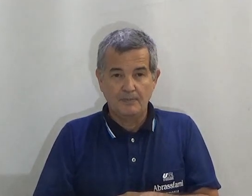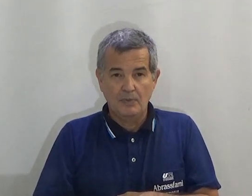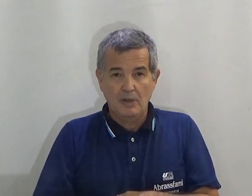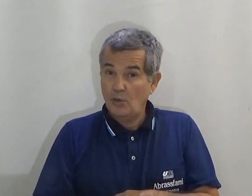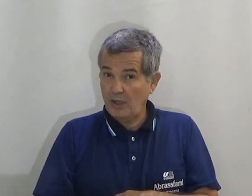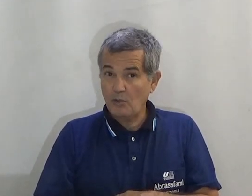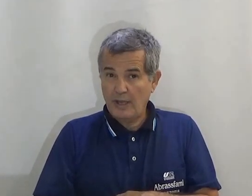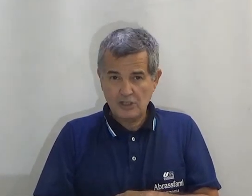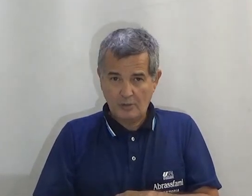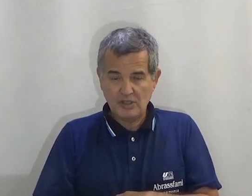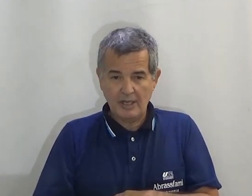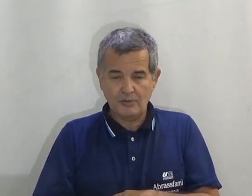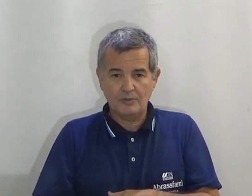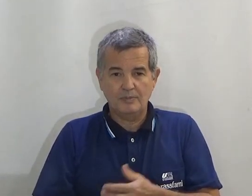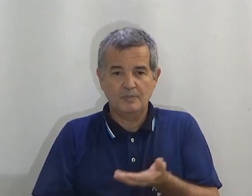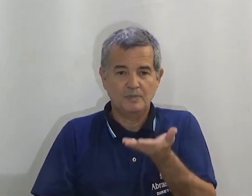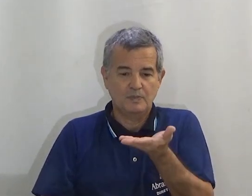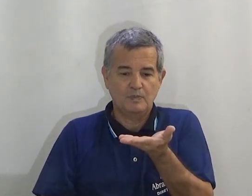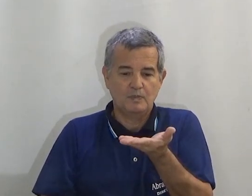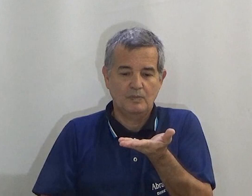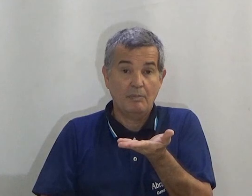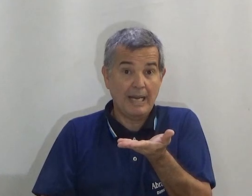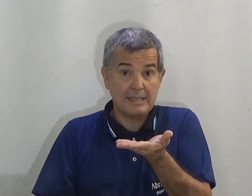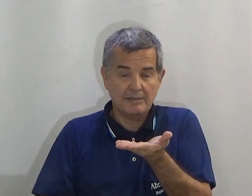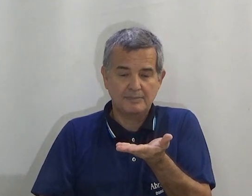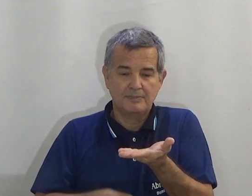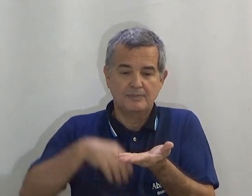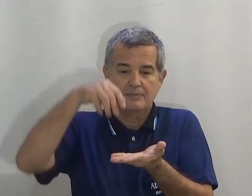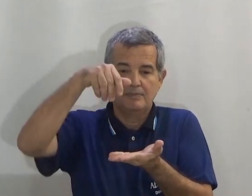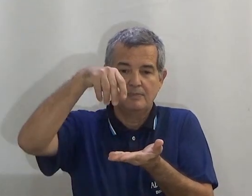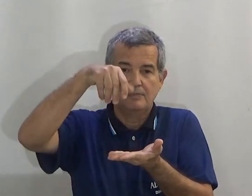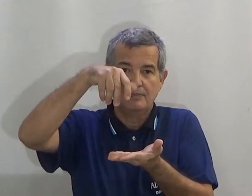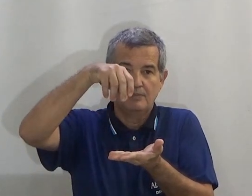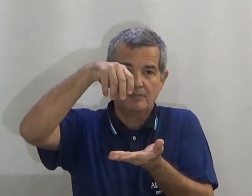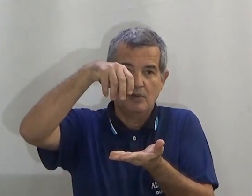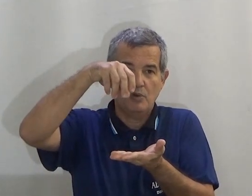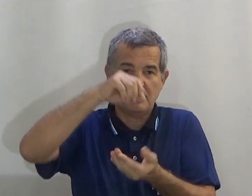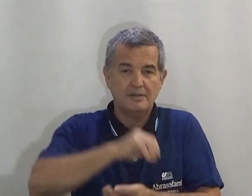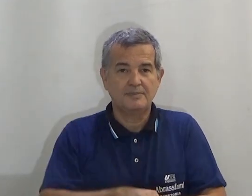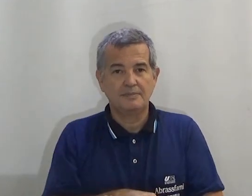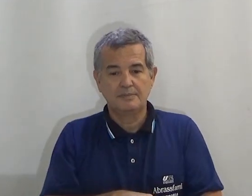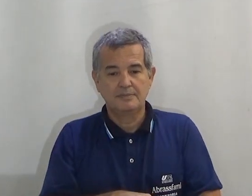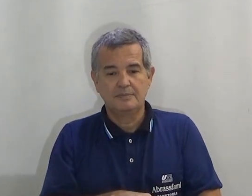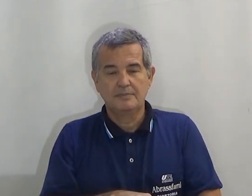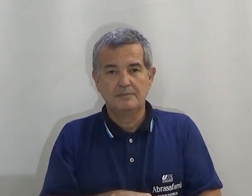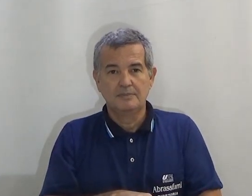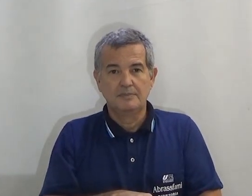Eu tenho este objeto. Base. Rosca.